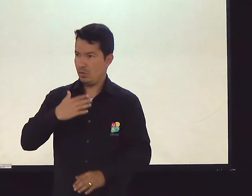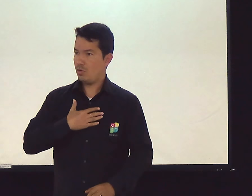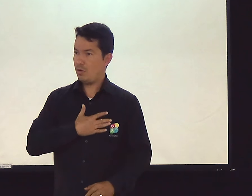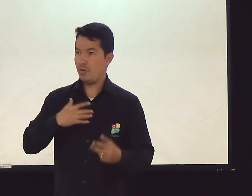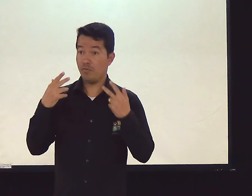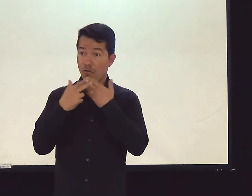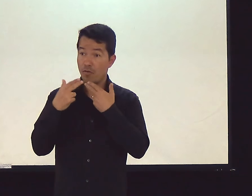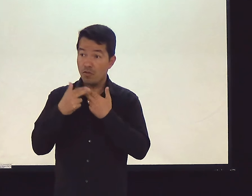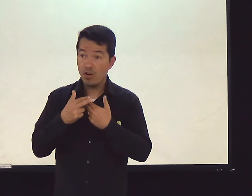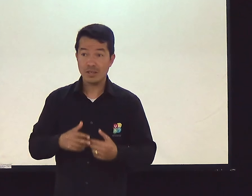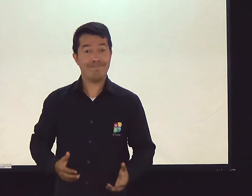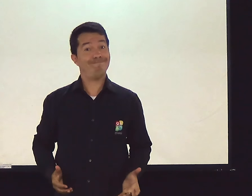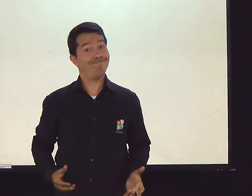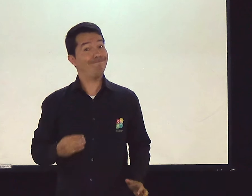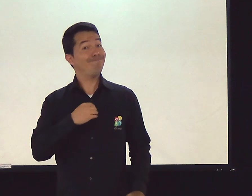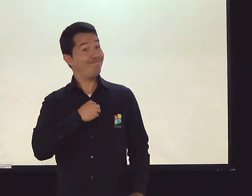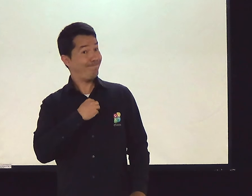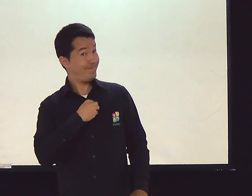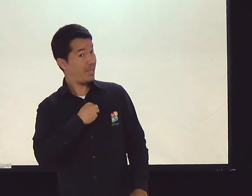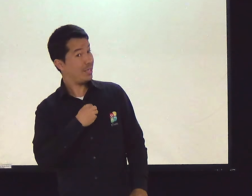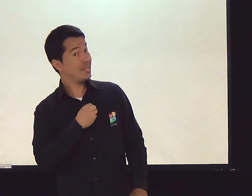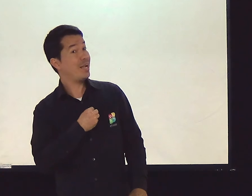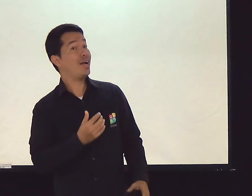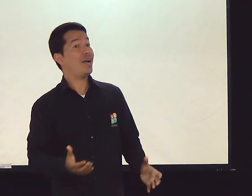Se você gosta de fofoca, é pecado.